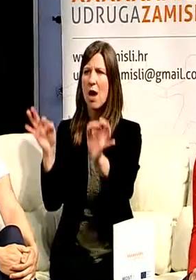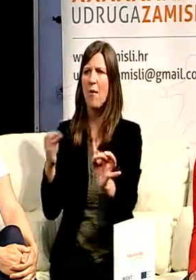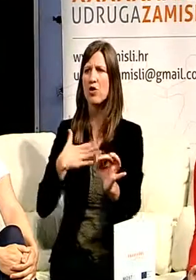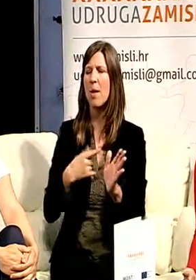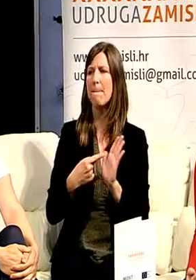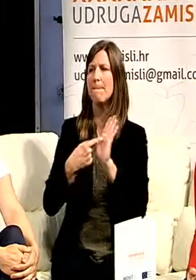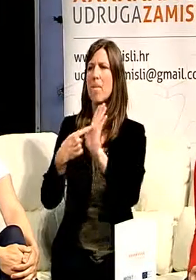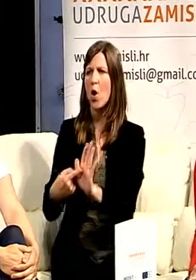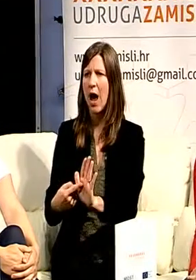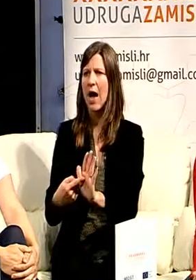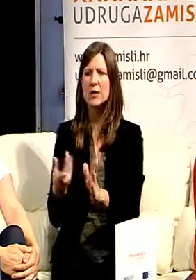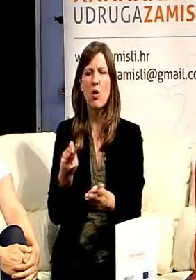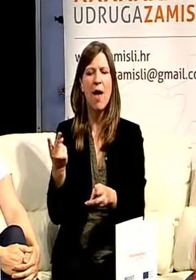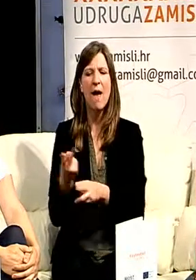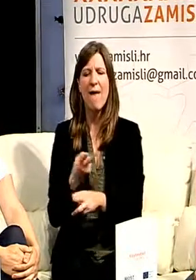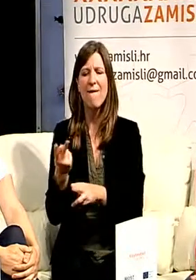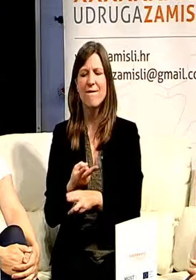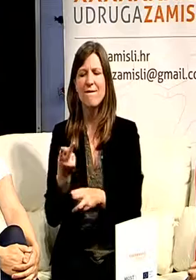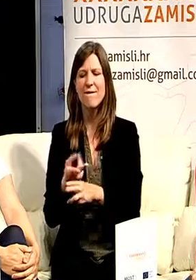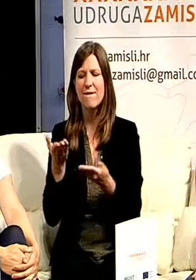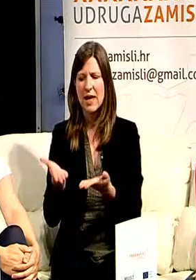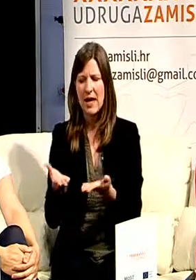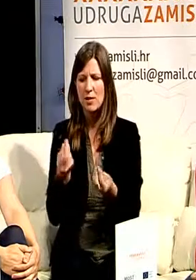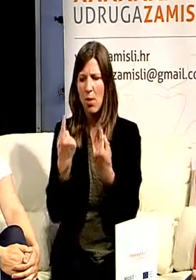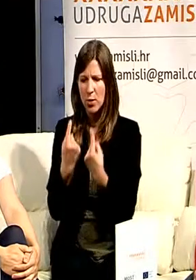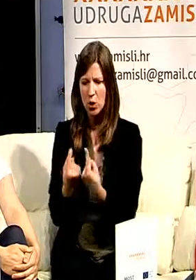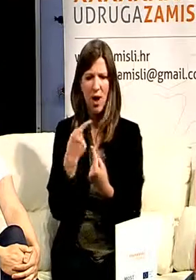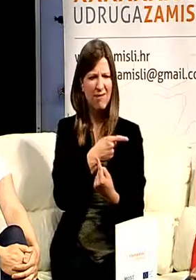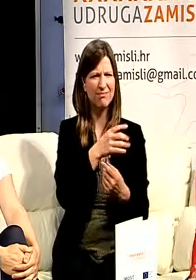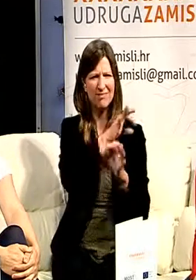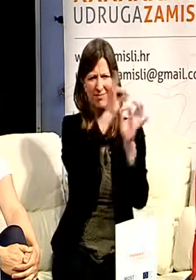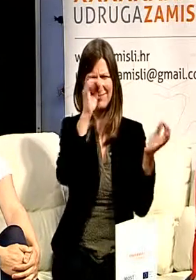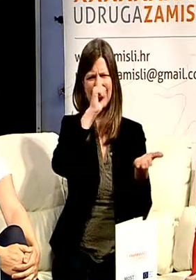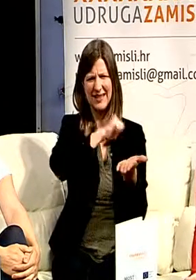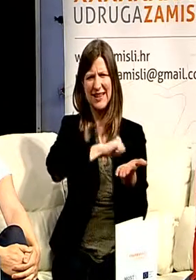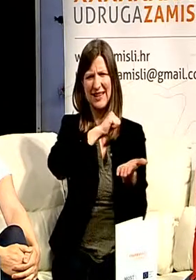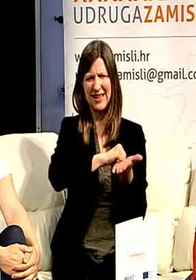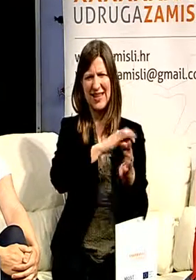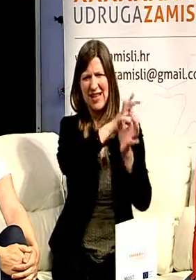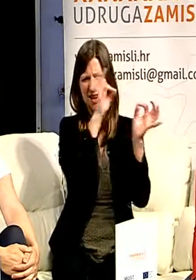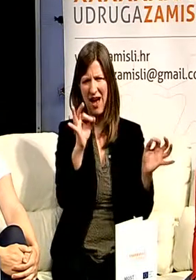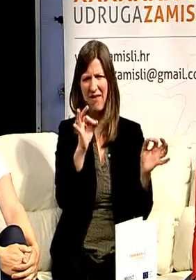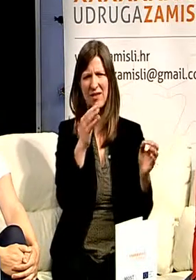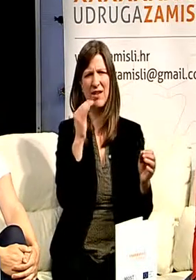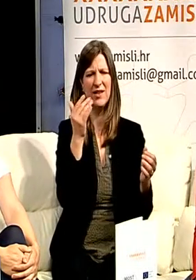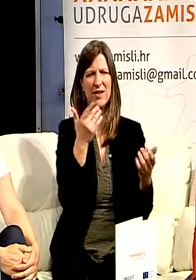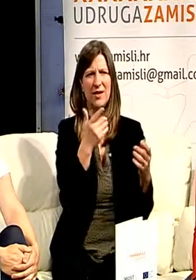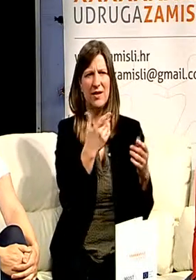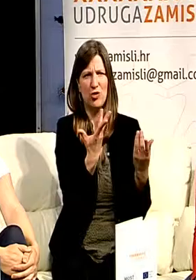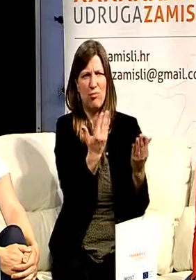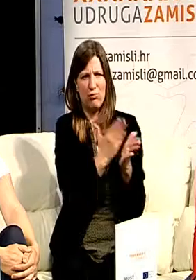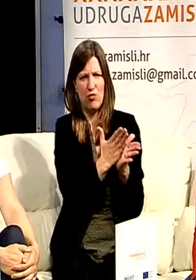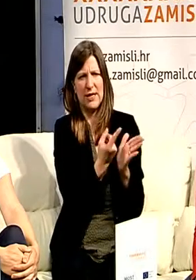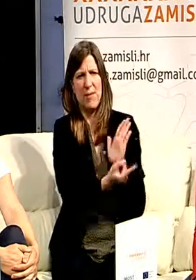koje nećete možda pročitati u nekim od dnevnih novina ili na nekim od portala, ali su mladima